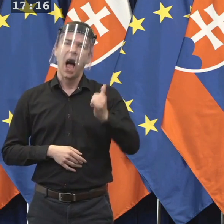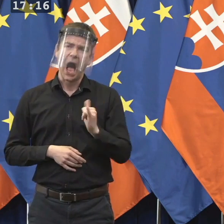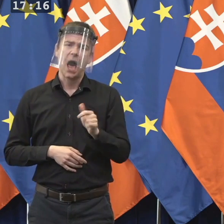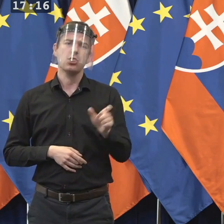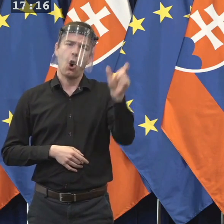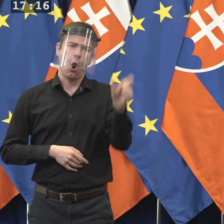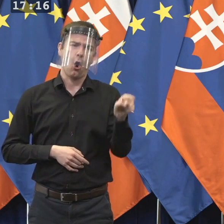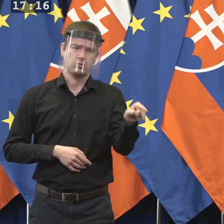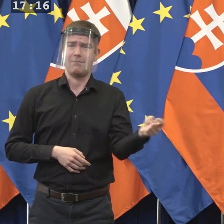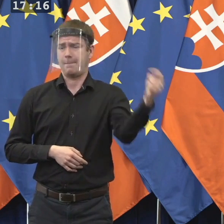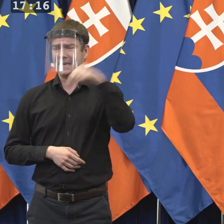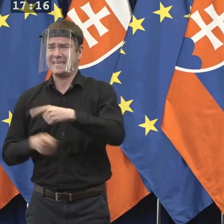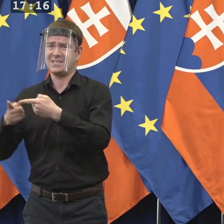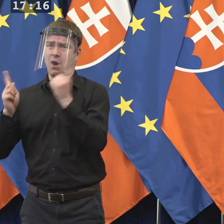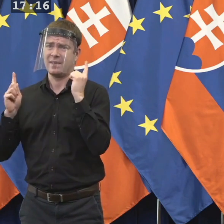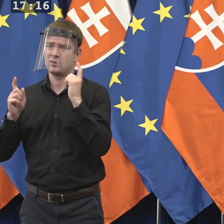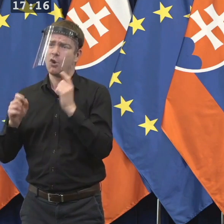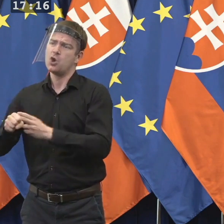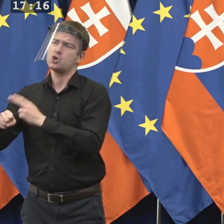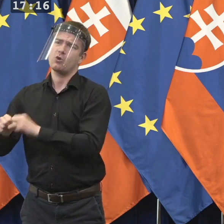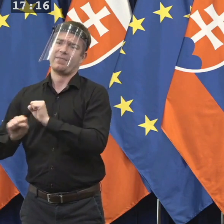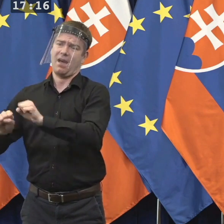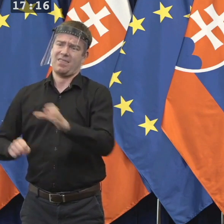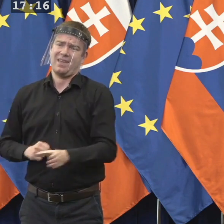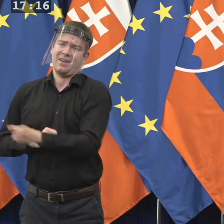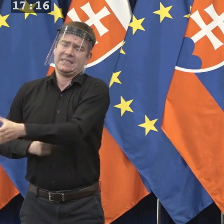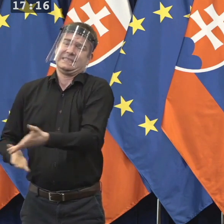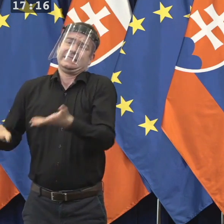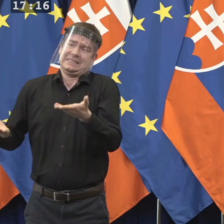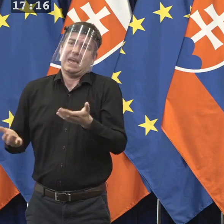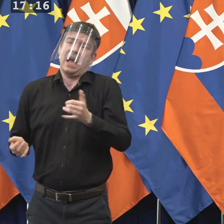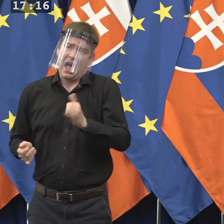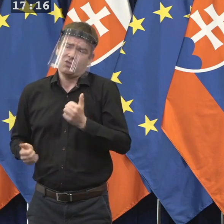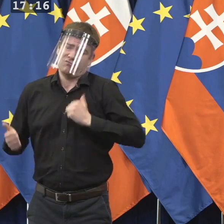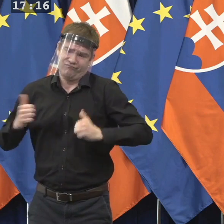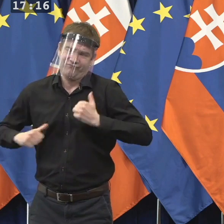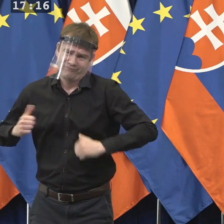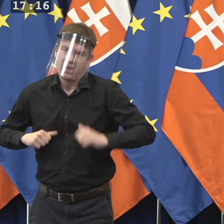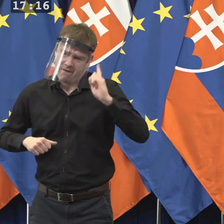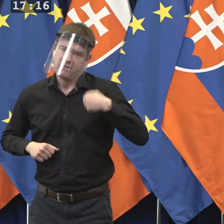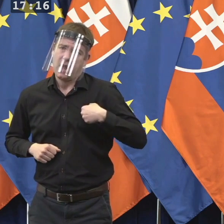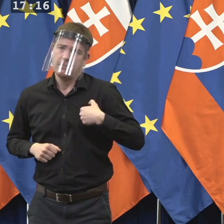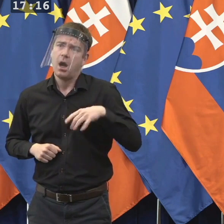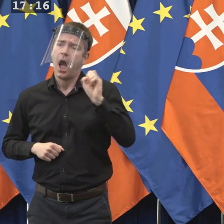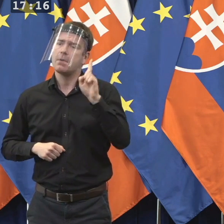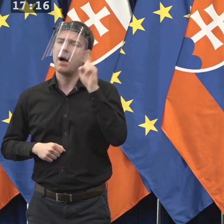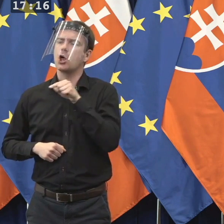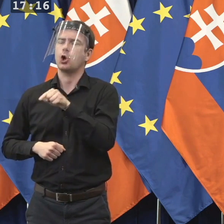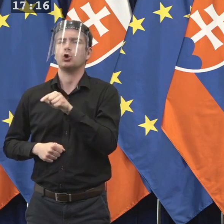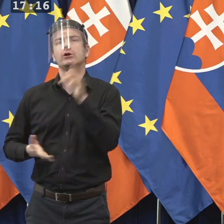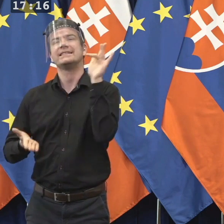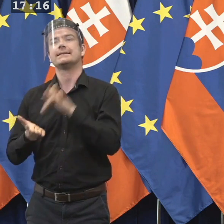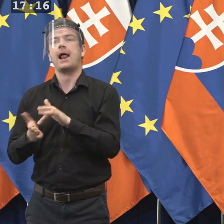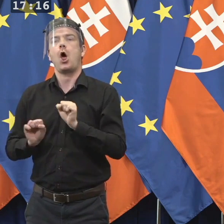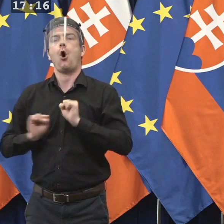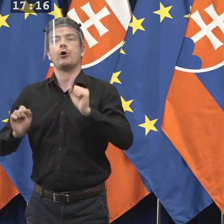veľakrát príjemné situácie, ktoré niektoré skupiny ľudí musia zažívať, ale chránime životy. A z tohto pohľadu sa nám na